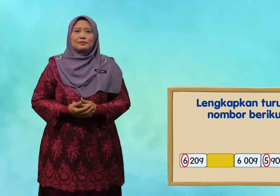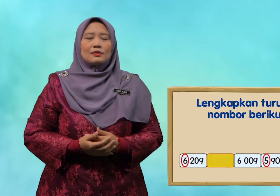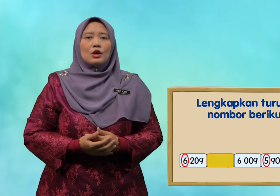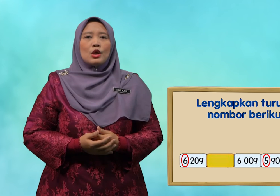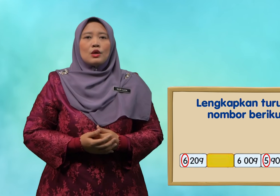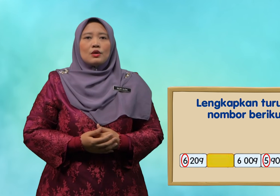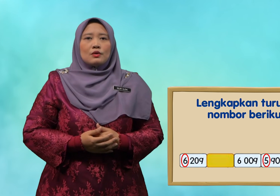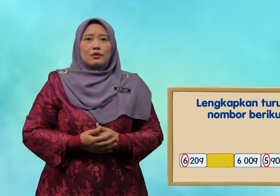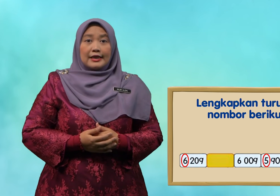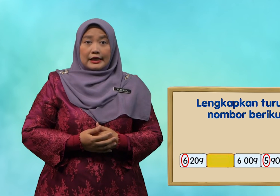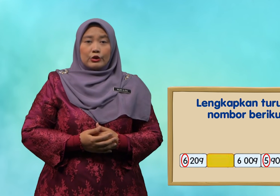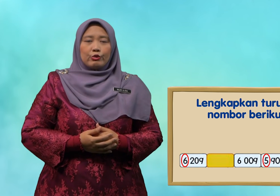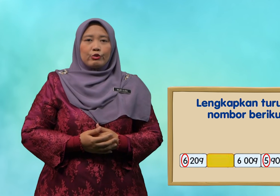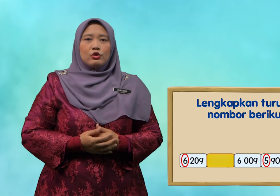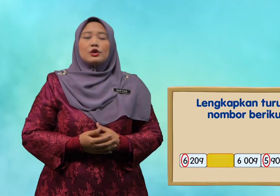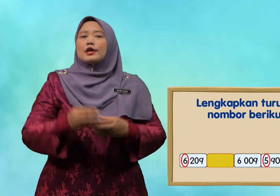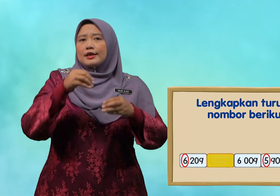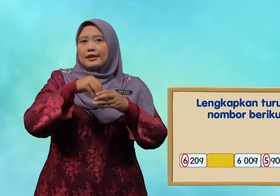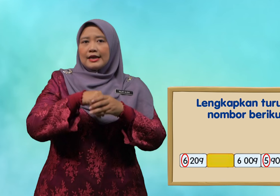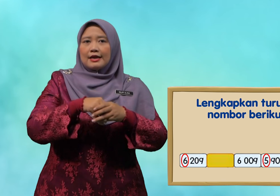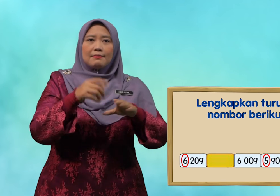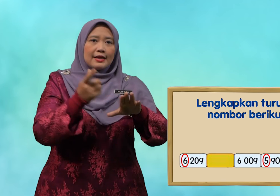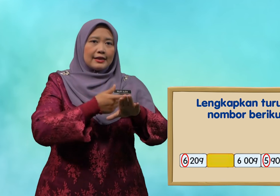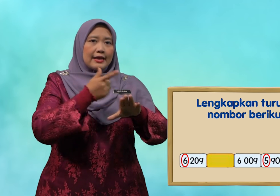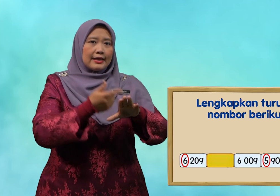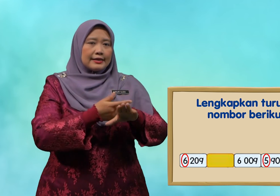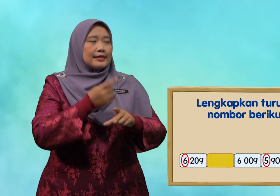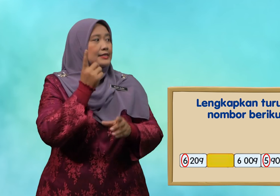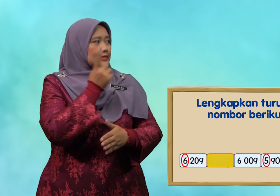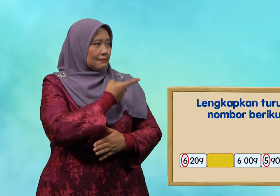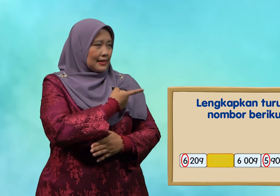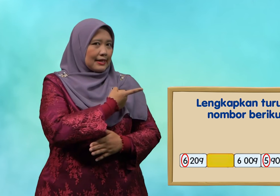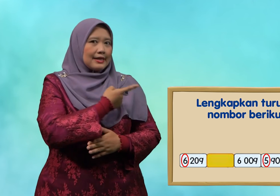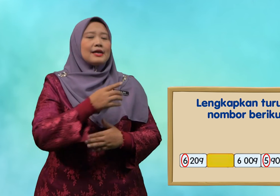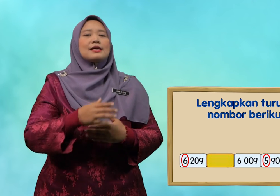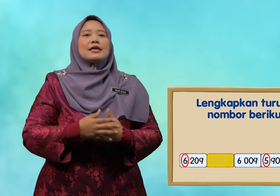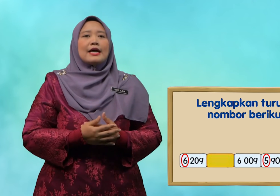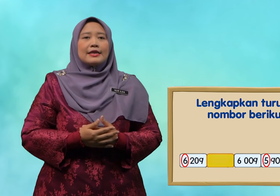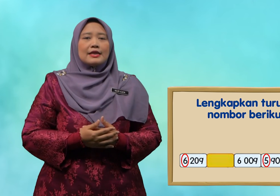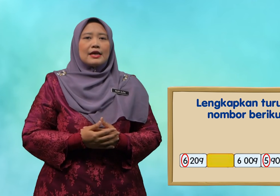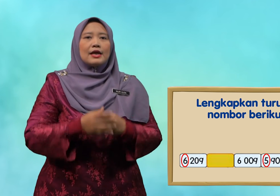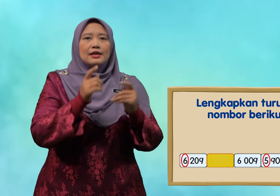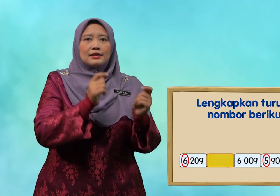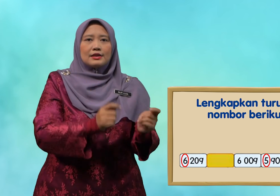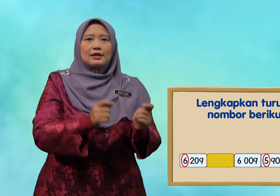o oleh itu dalam latihan di sebelah adalah tertib